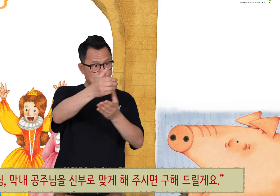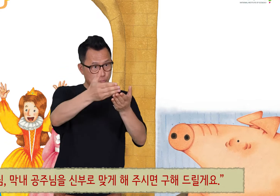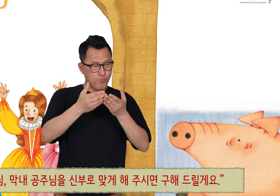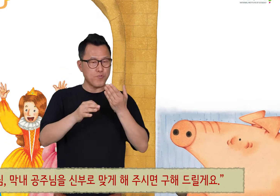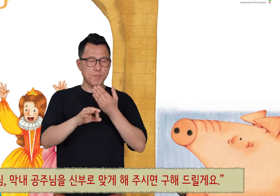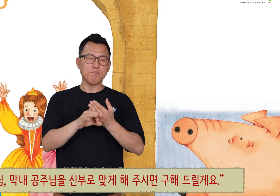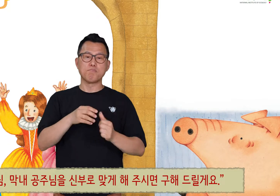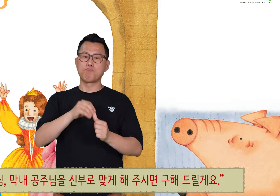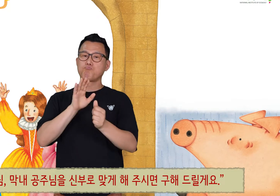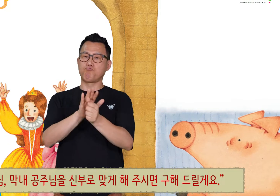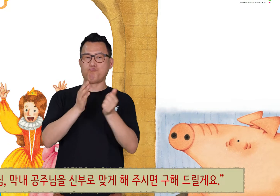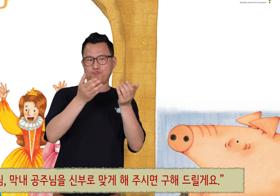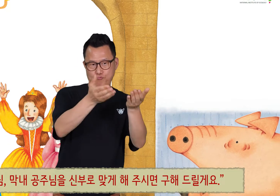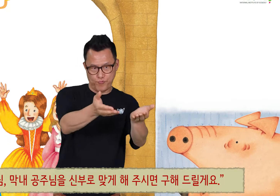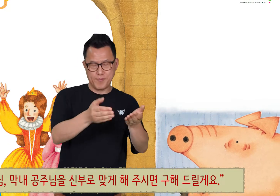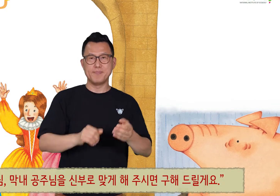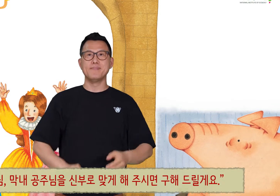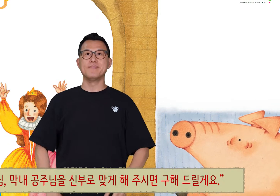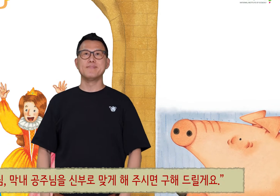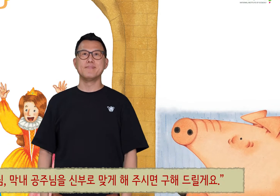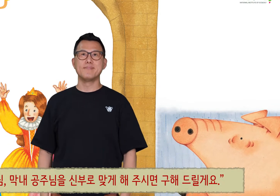구해 드릴게요.